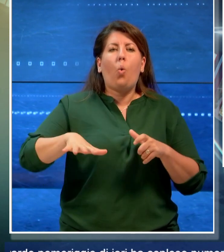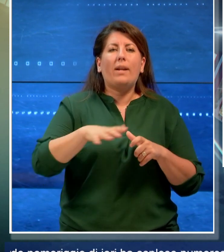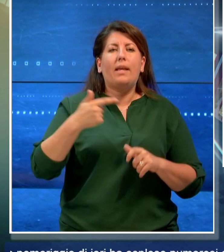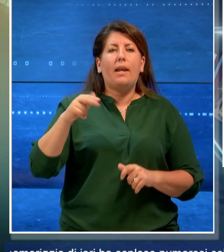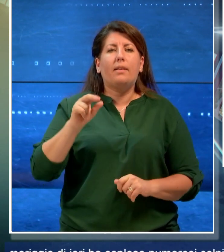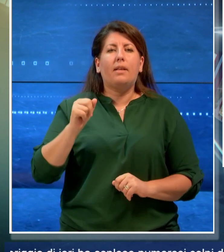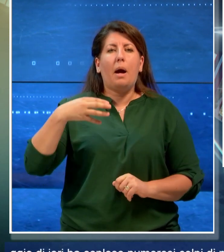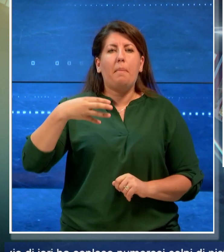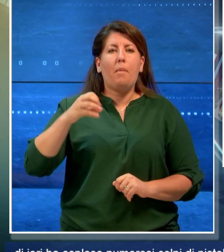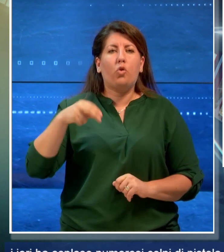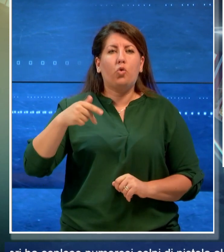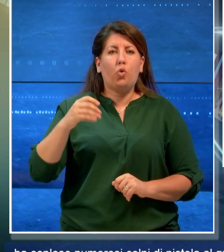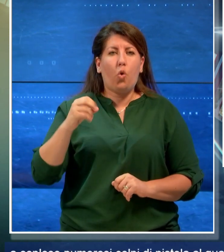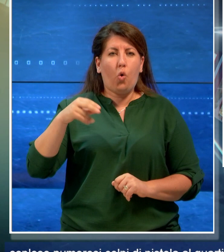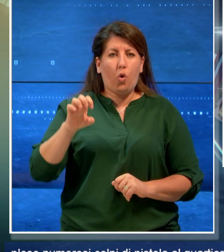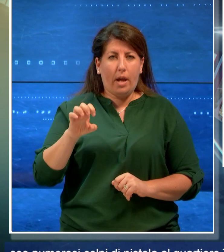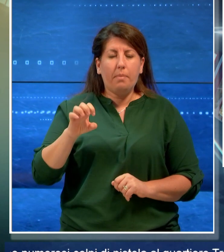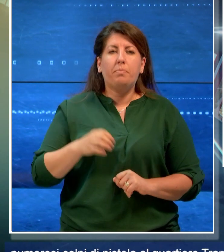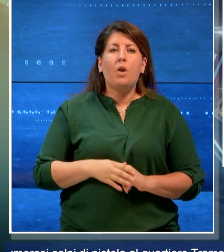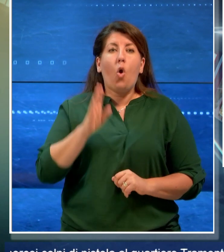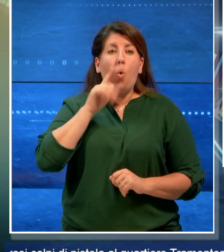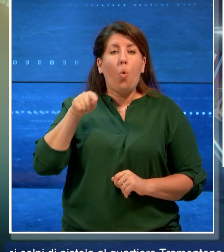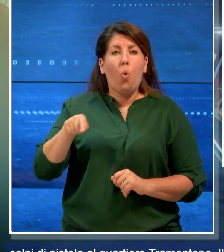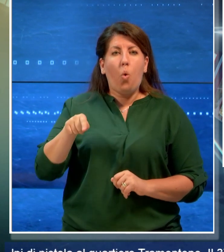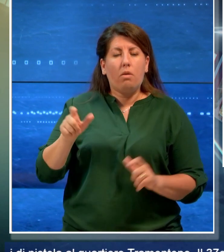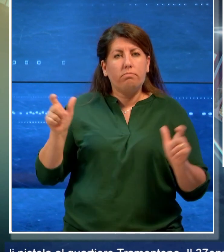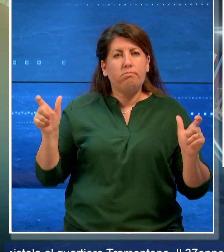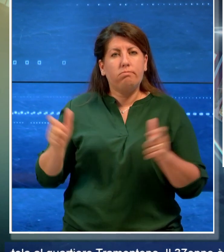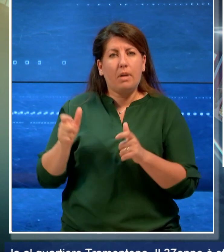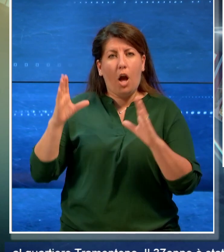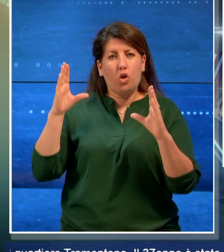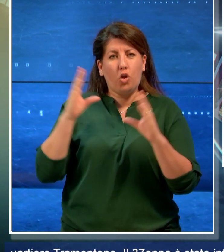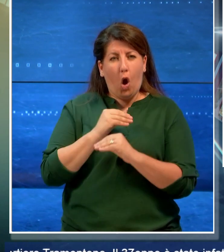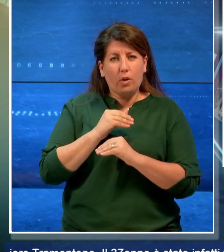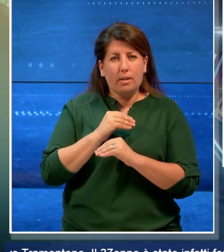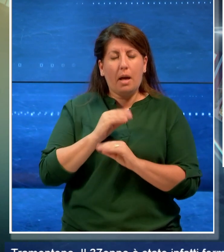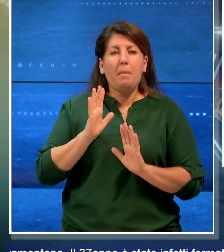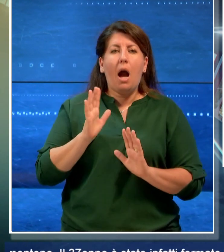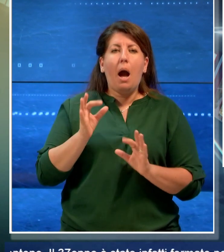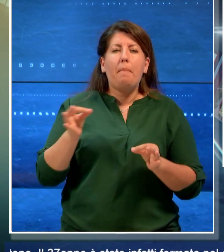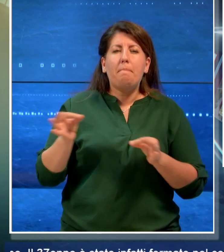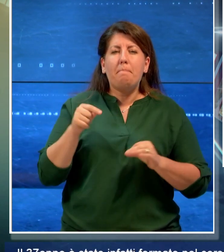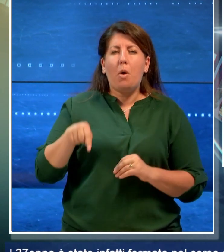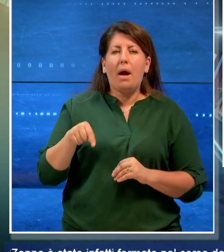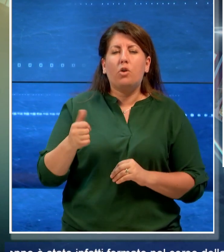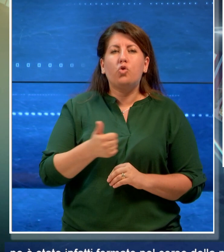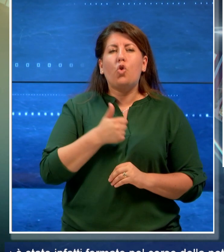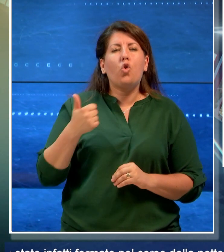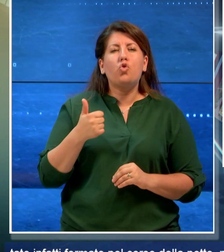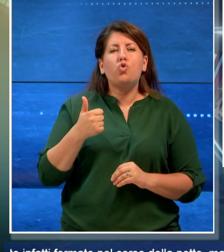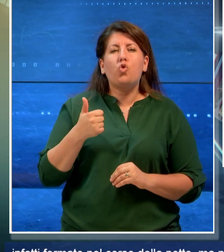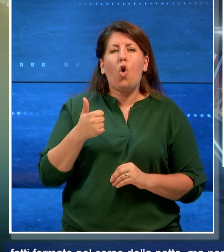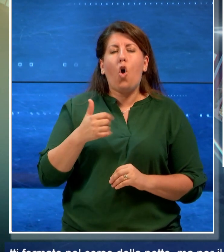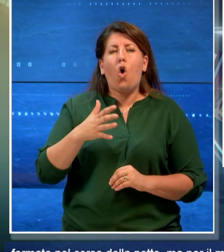Il 37enne è stato fermato nella notte, ma per il momento solo con l'accusa di porto